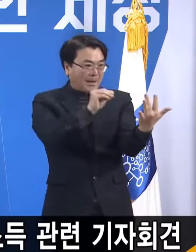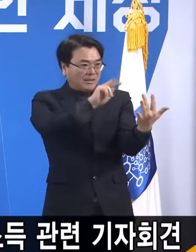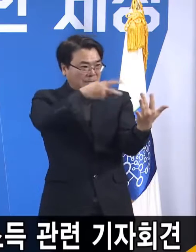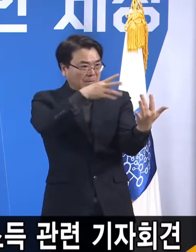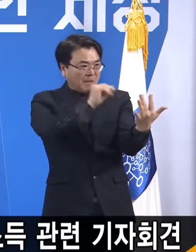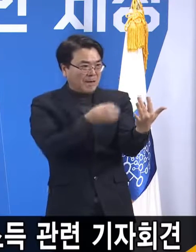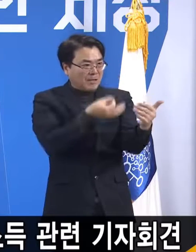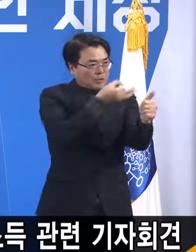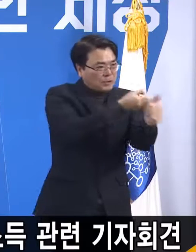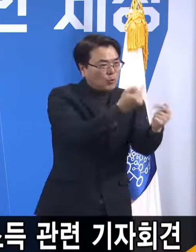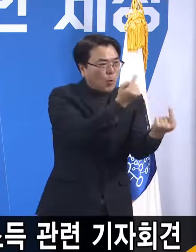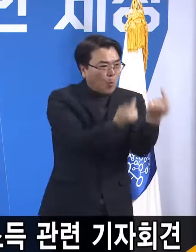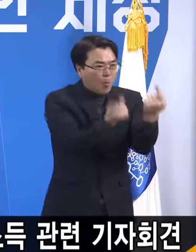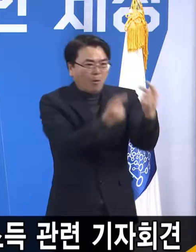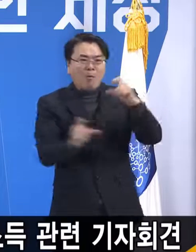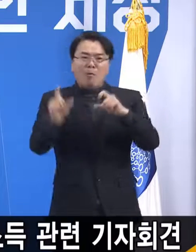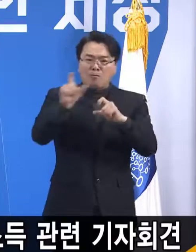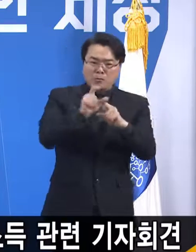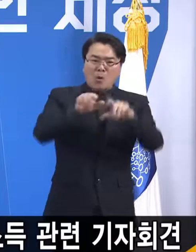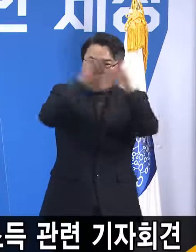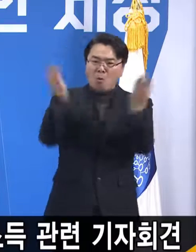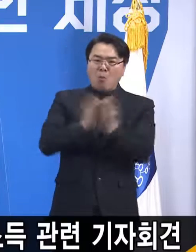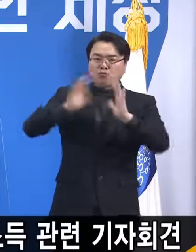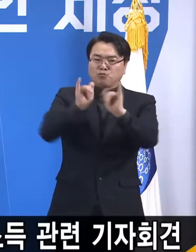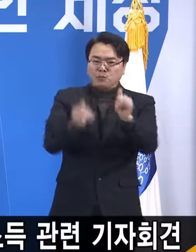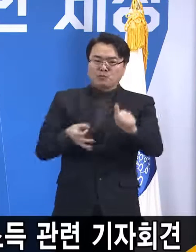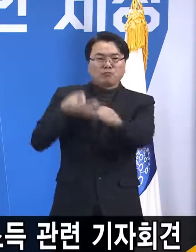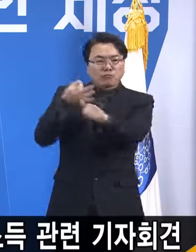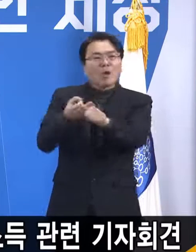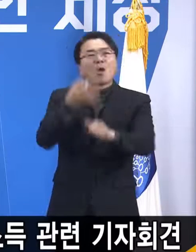지급하는 것보다 훨씬 효과가 큰 게 분명합니다.